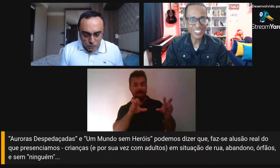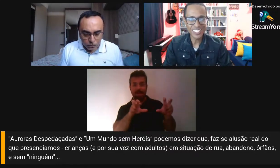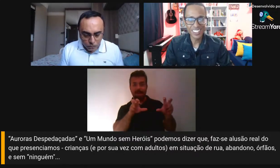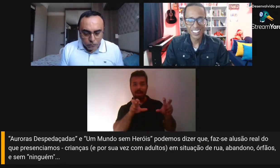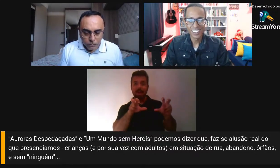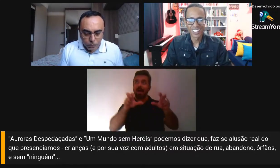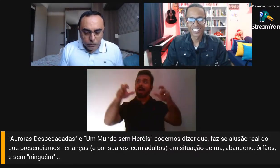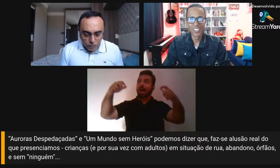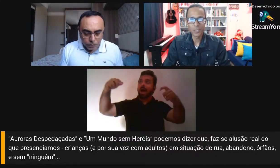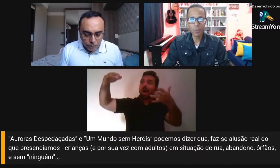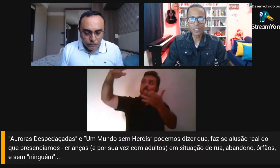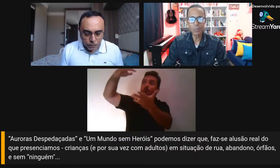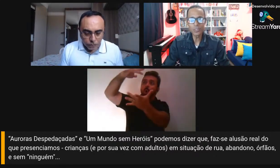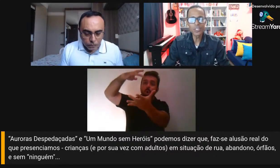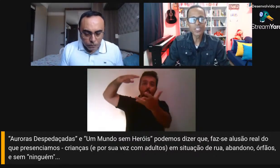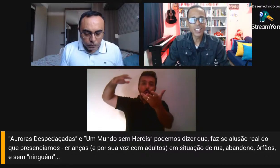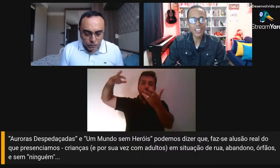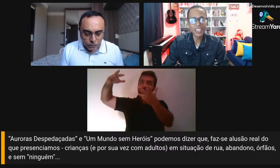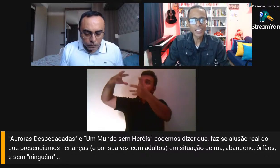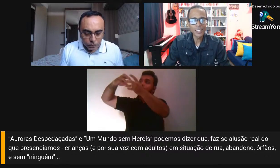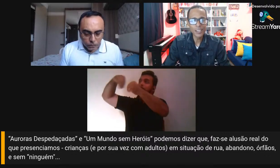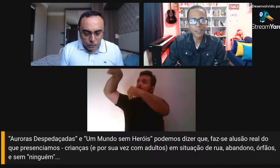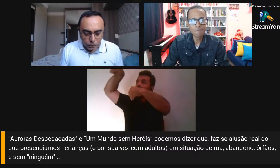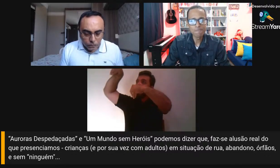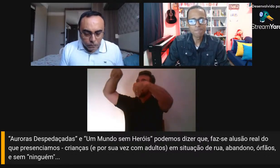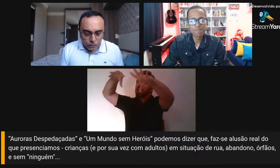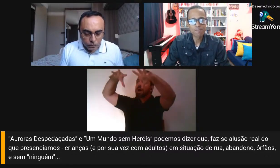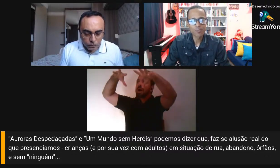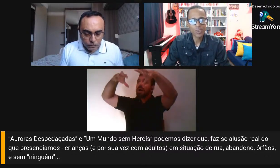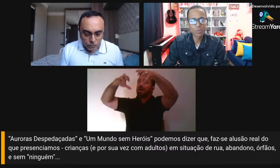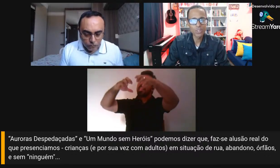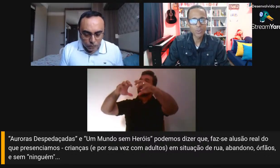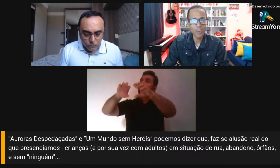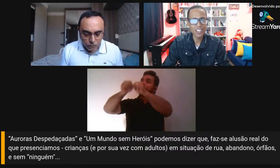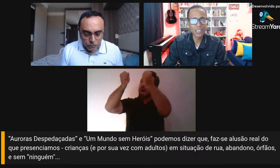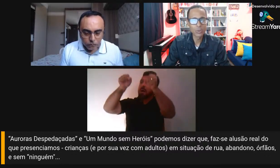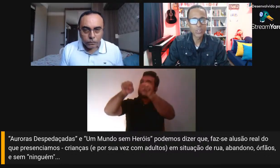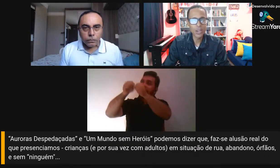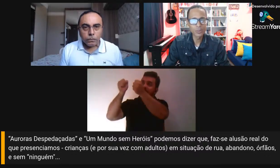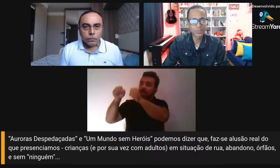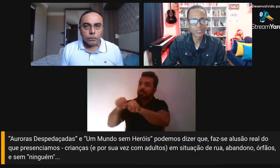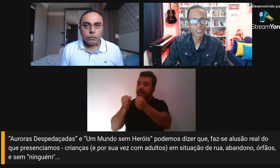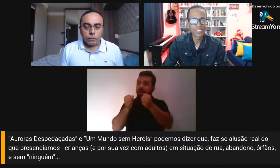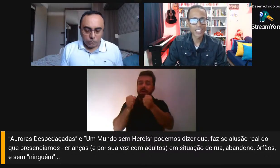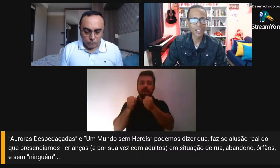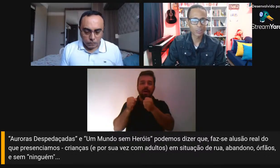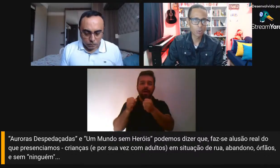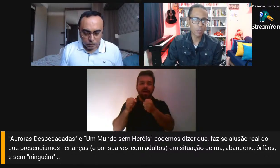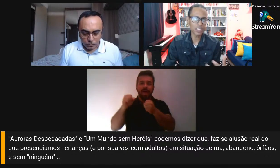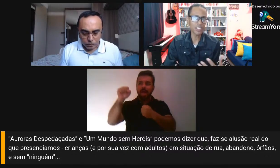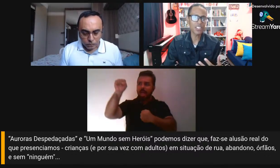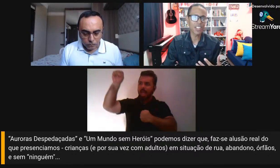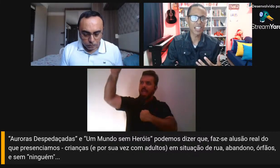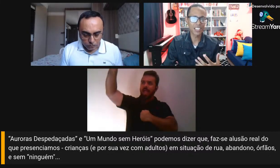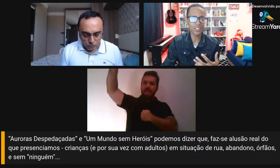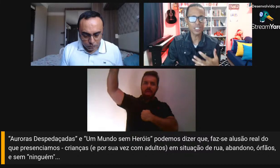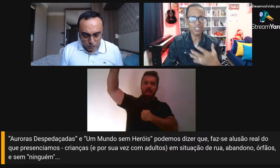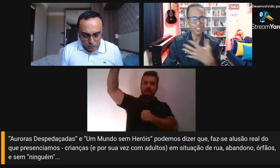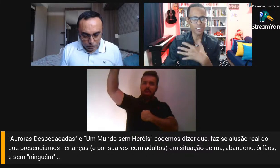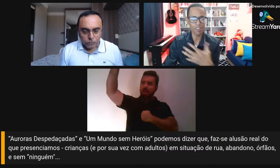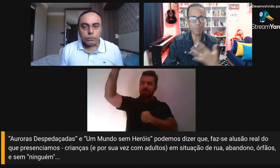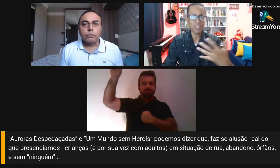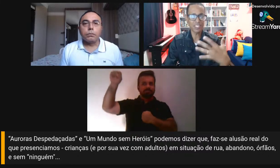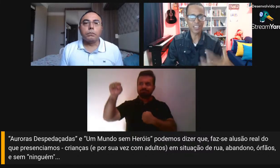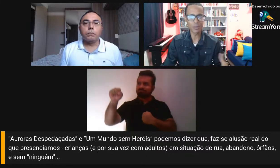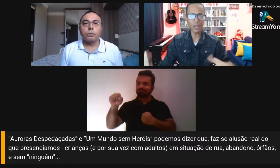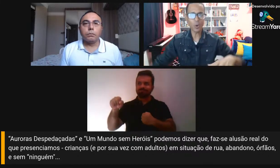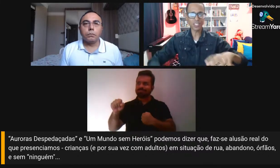heróis, nós podemos dizer que você faz alusão, no momento que a gente está lendo, a gente